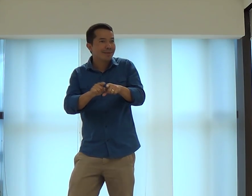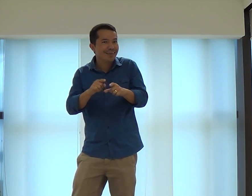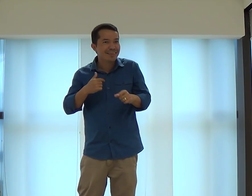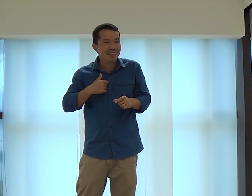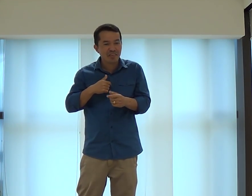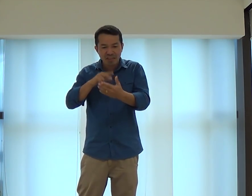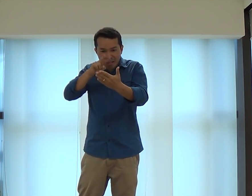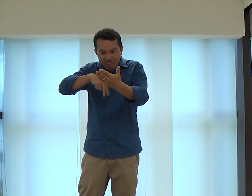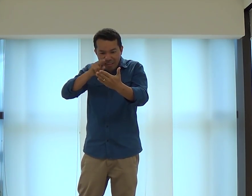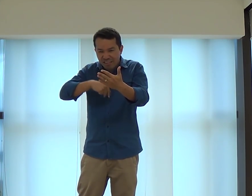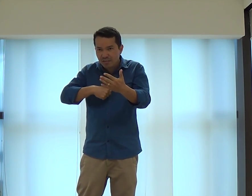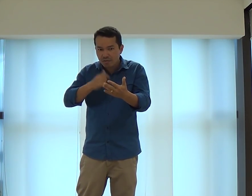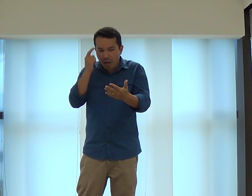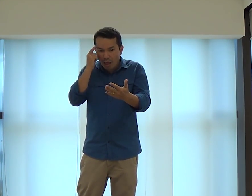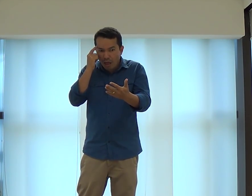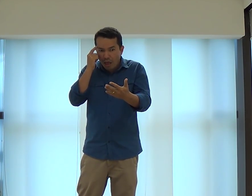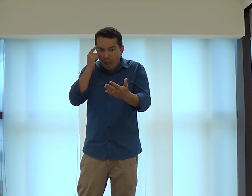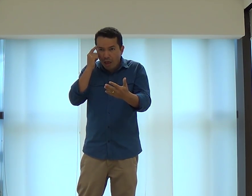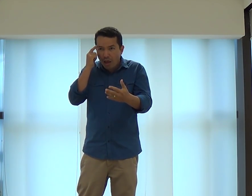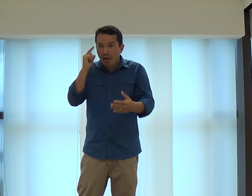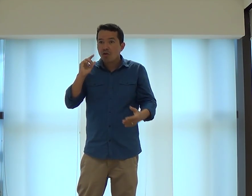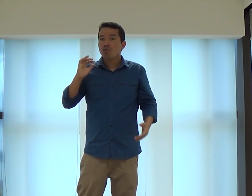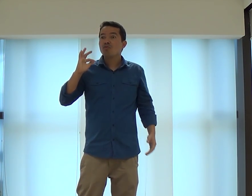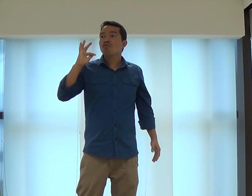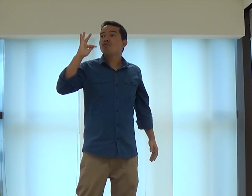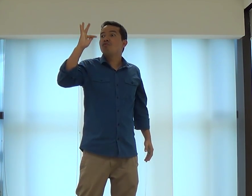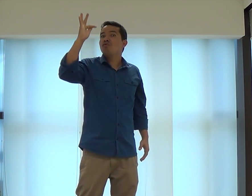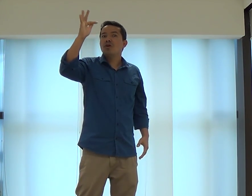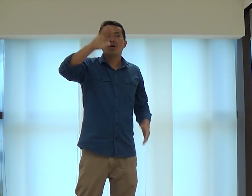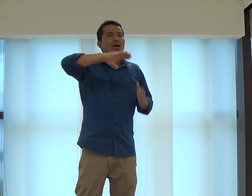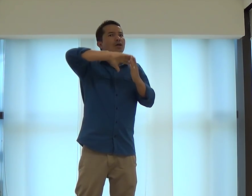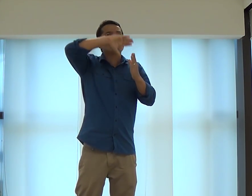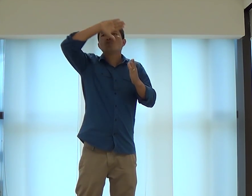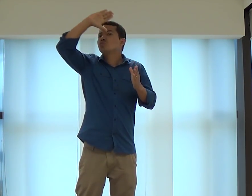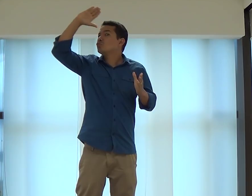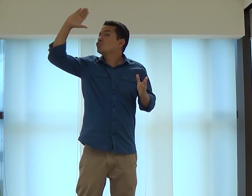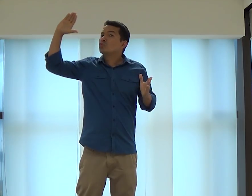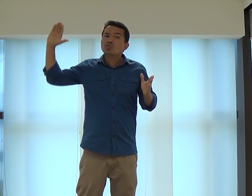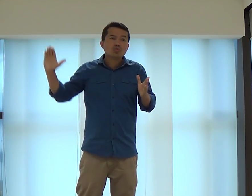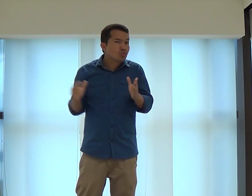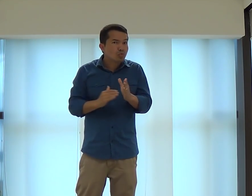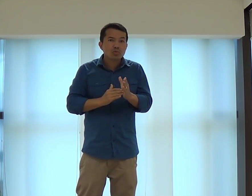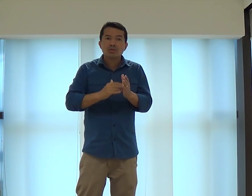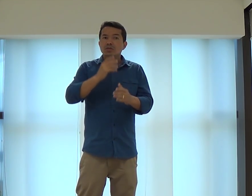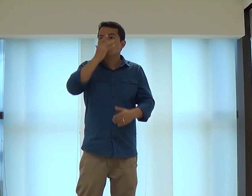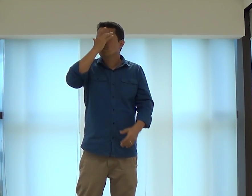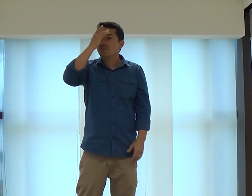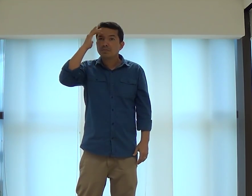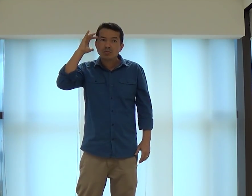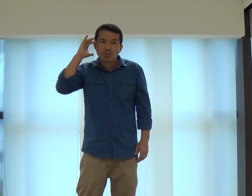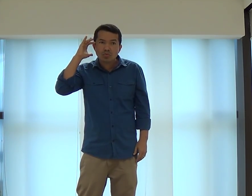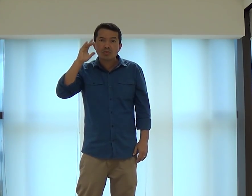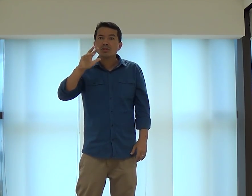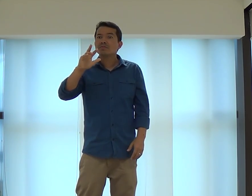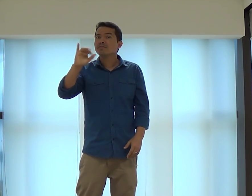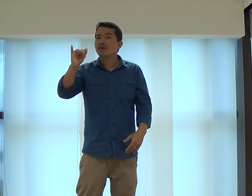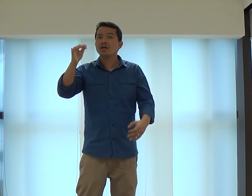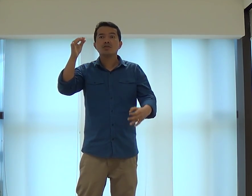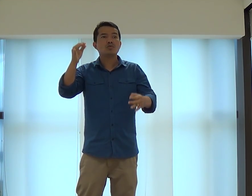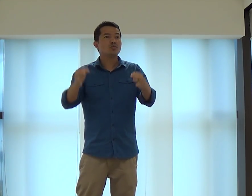Também, eu estava lendo ali, eu pensei... Ah, no futuro, todas as pessoas vão ser